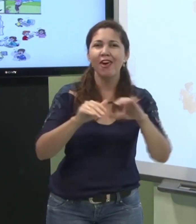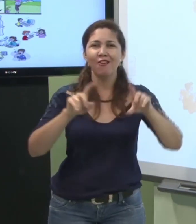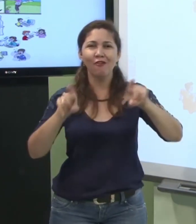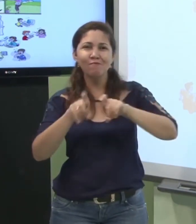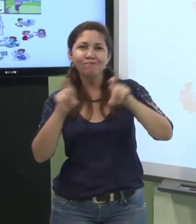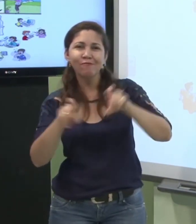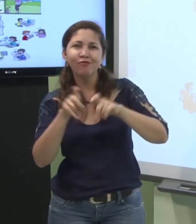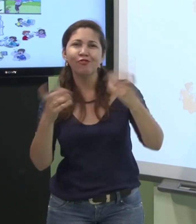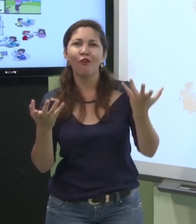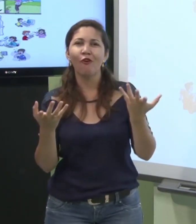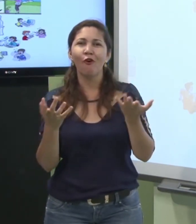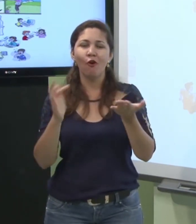porta